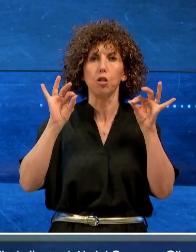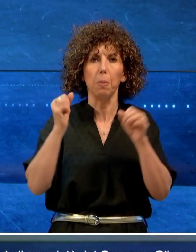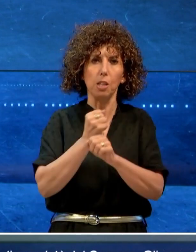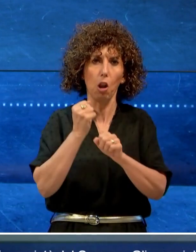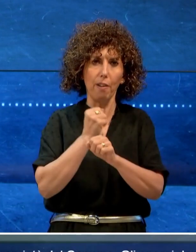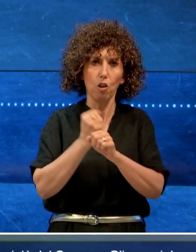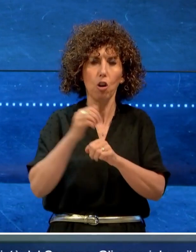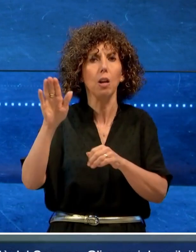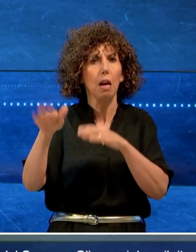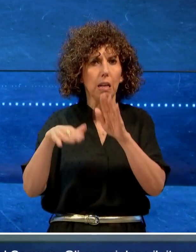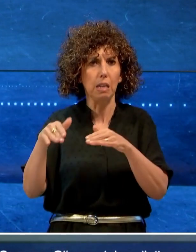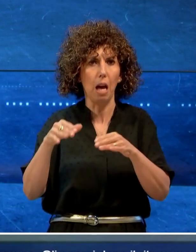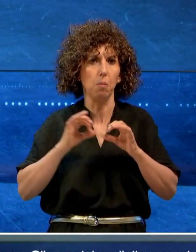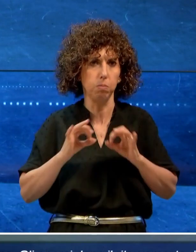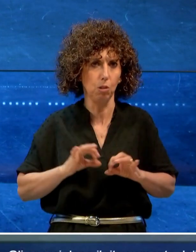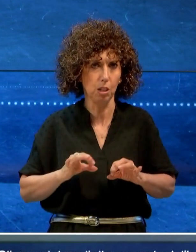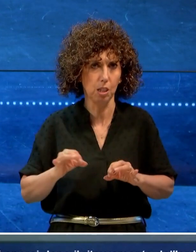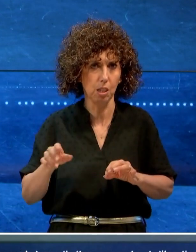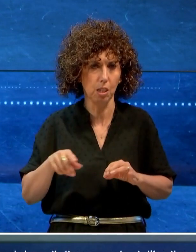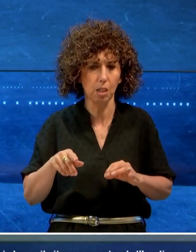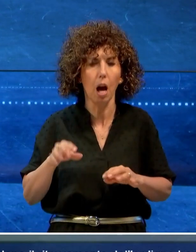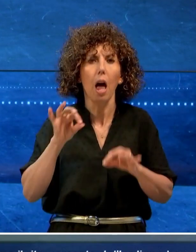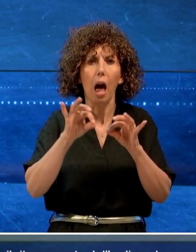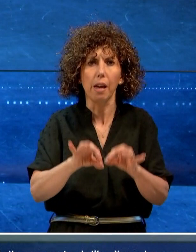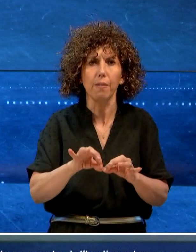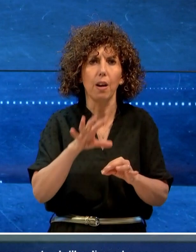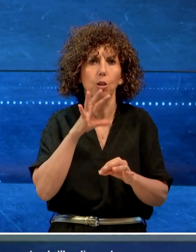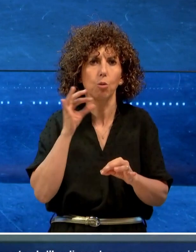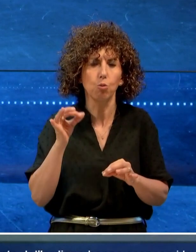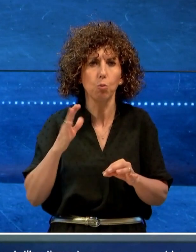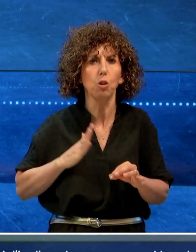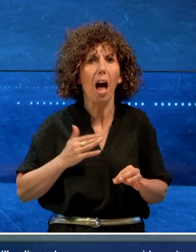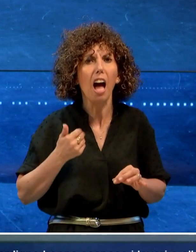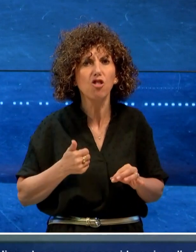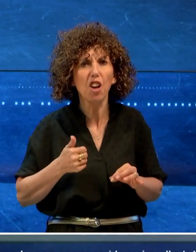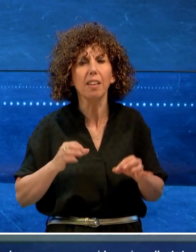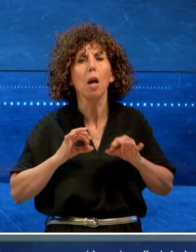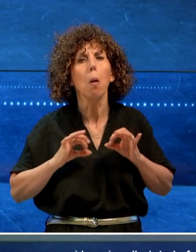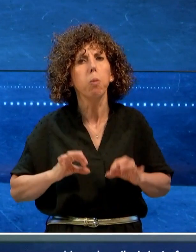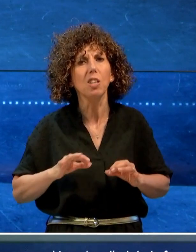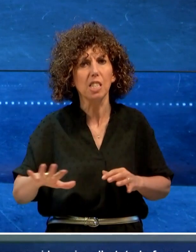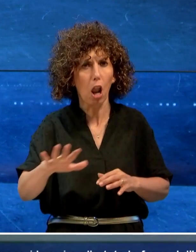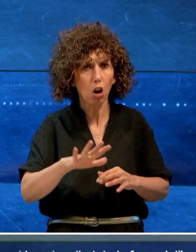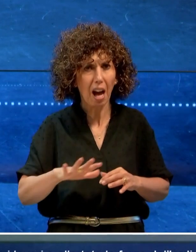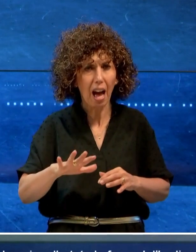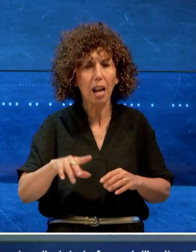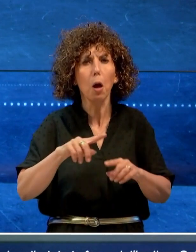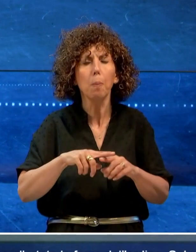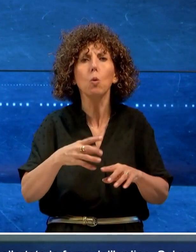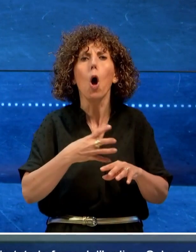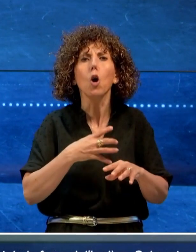lavori e allertato le forze dell'ordine. Sul posto sono intervenuti gli agenti della Polizia Locale e del